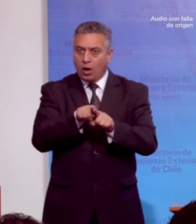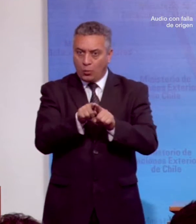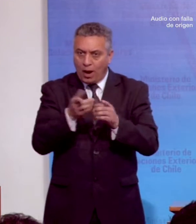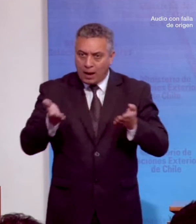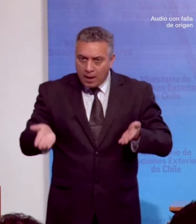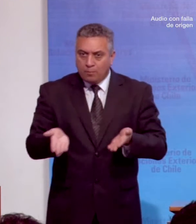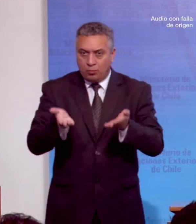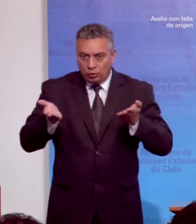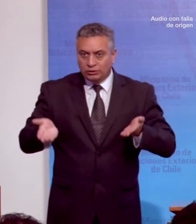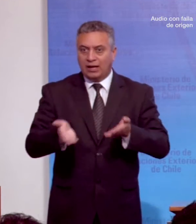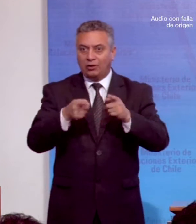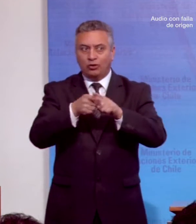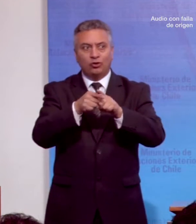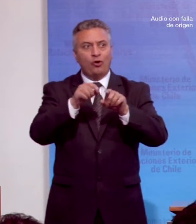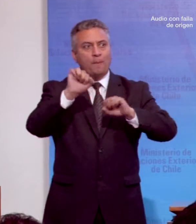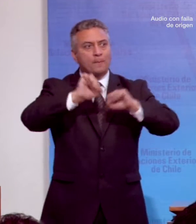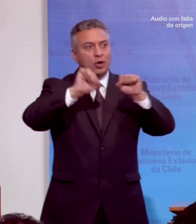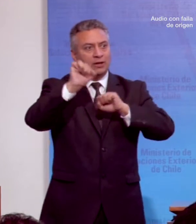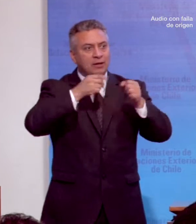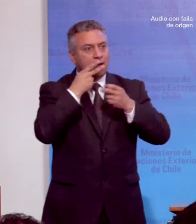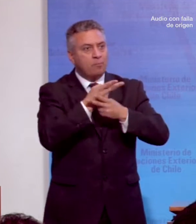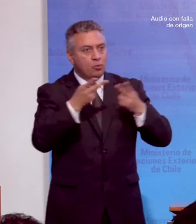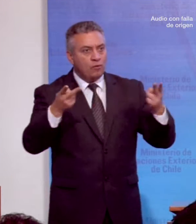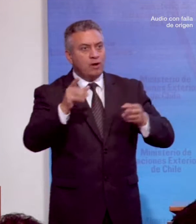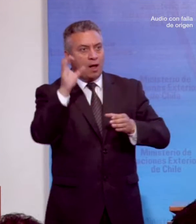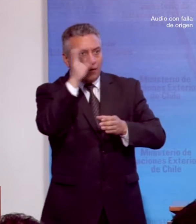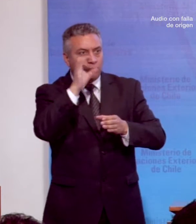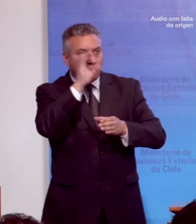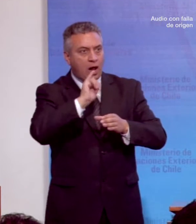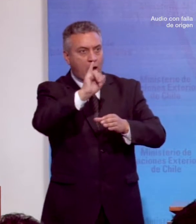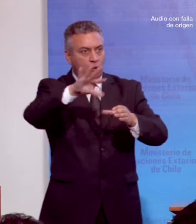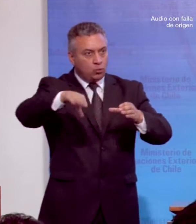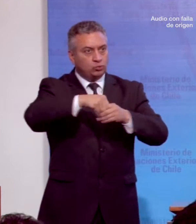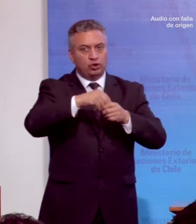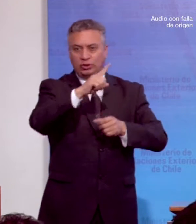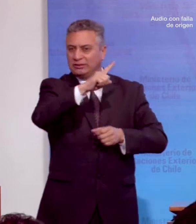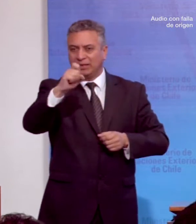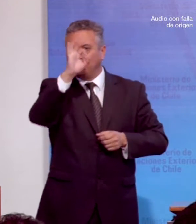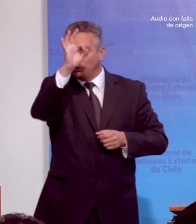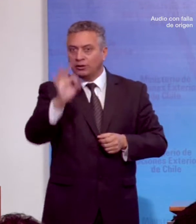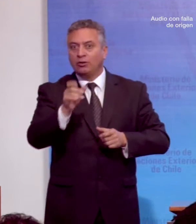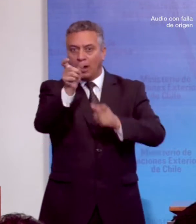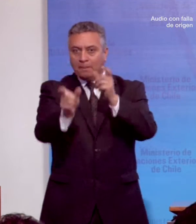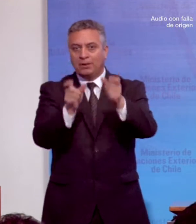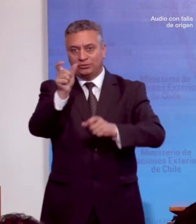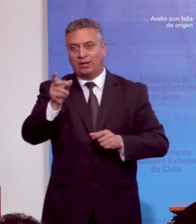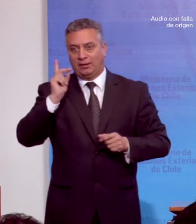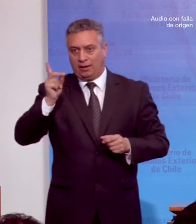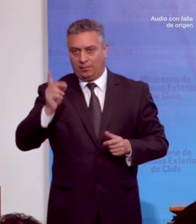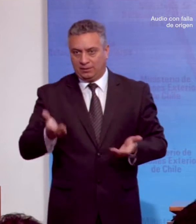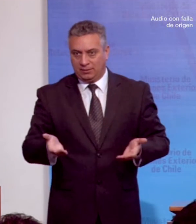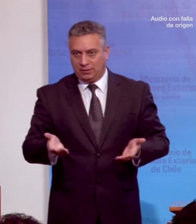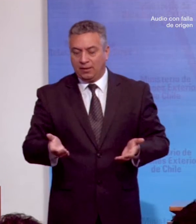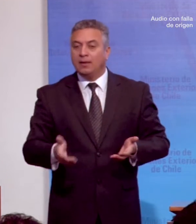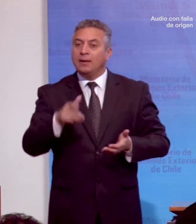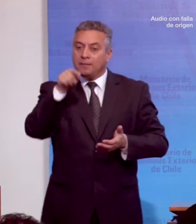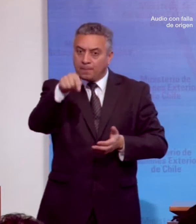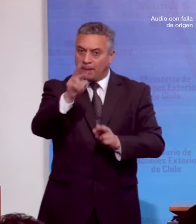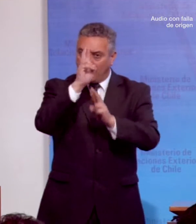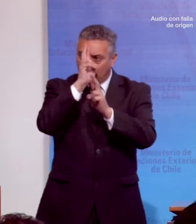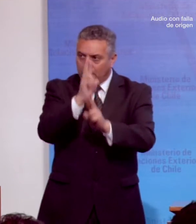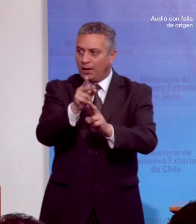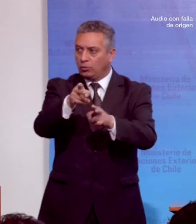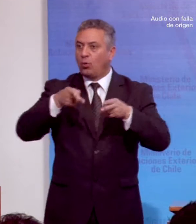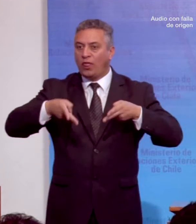amplio arco de políticas públicas que buscan la inclusión plena de las personas en situación de discapacidad al respecto del respeto de sus